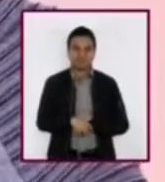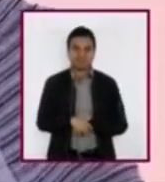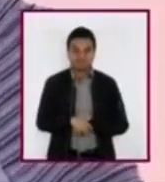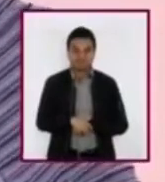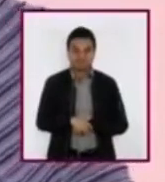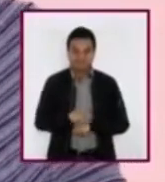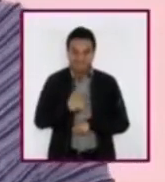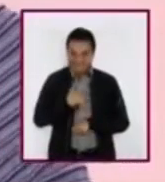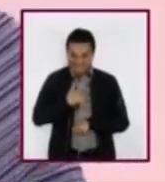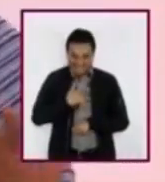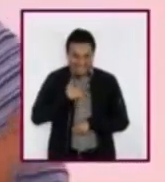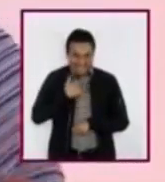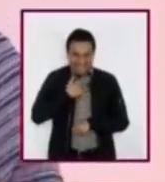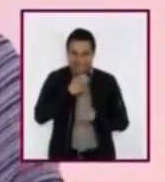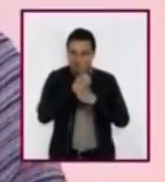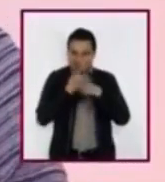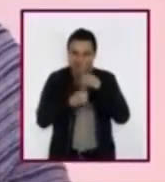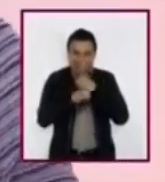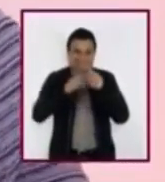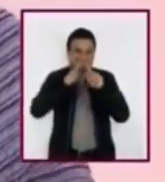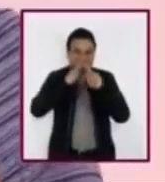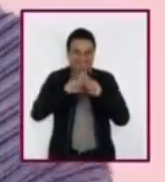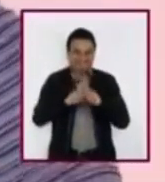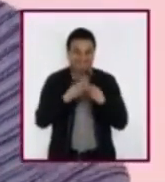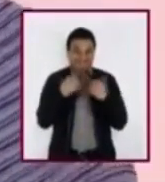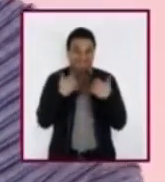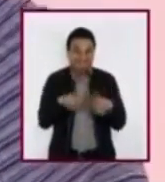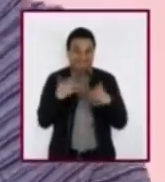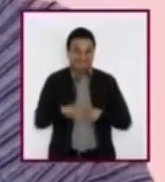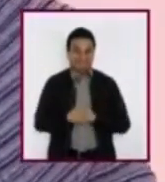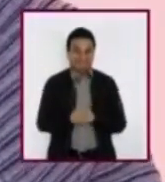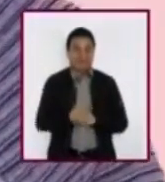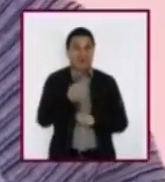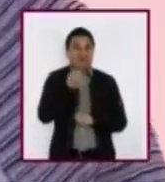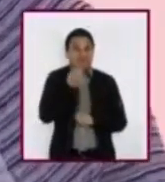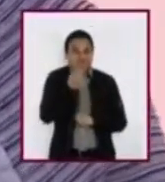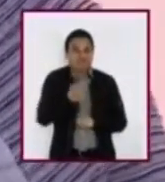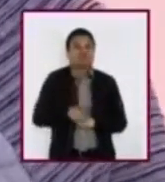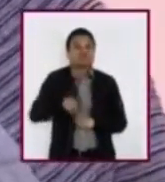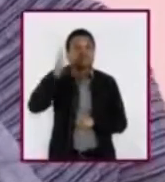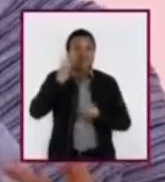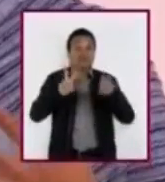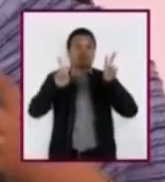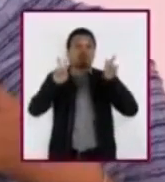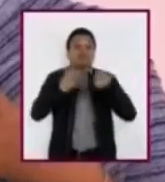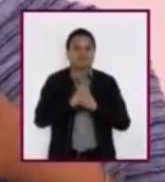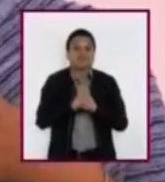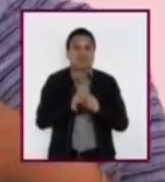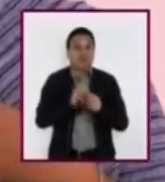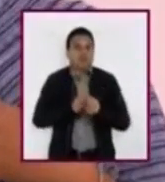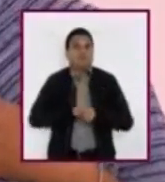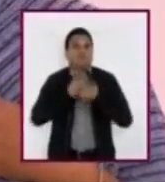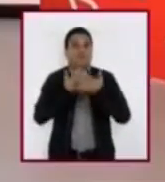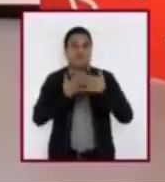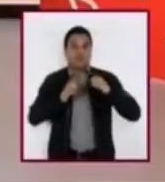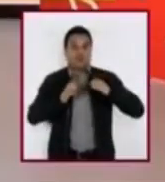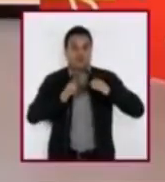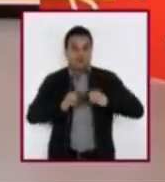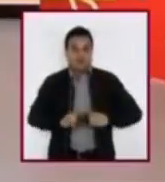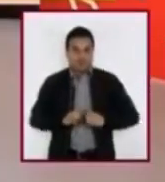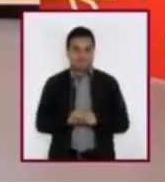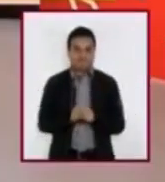cosas al ver sus expresiones con su cuerpo. Por eso se llama poema corporal, porque nos habla directo al alma.